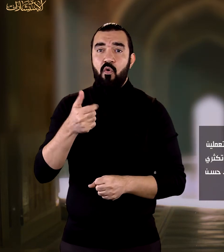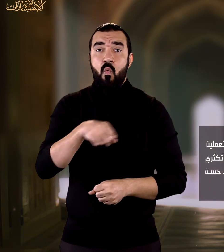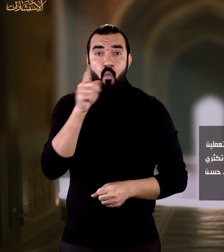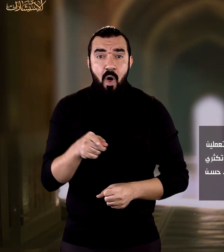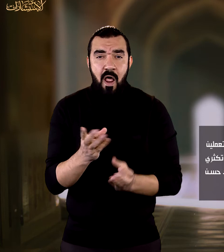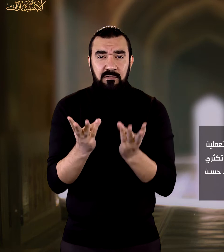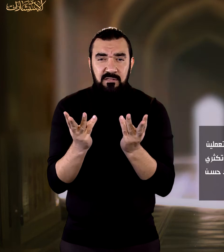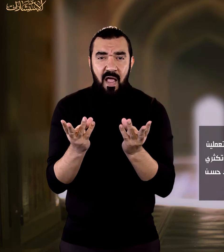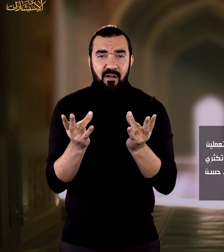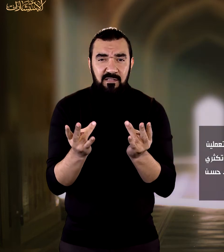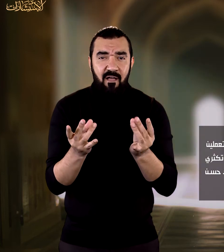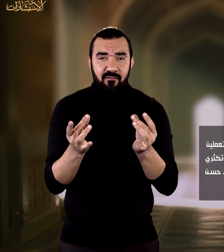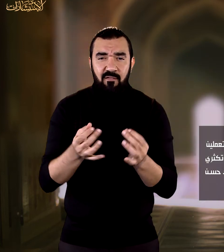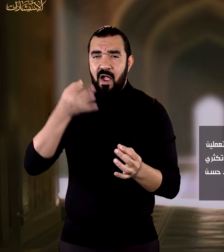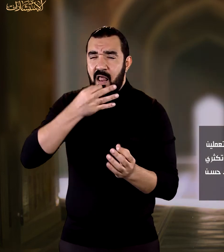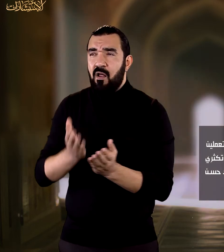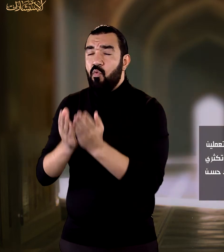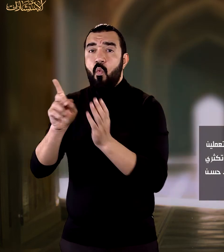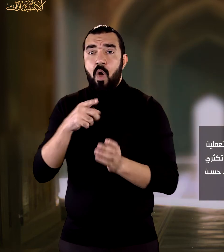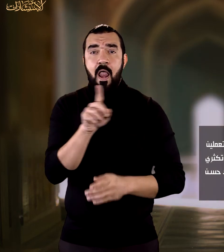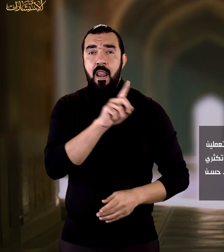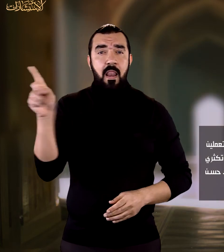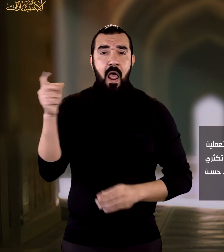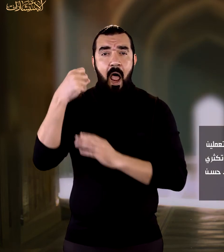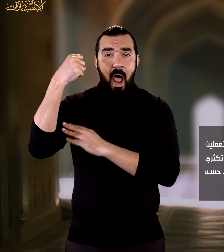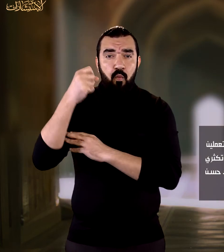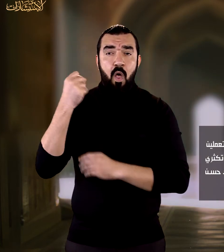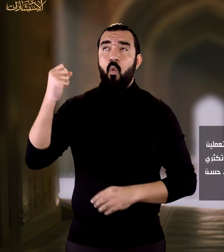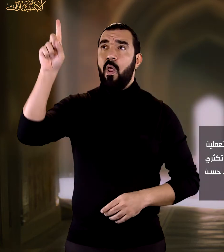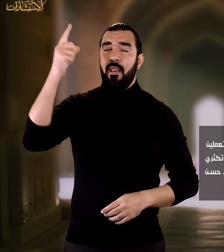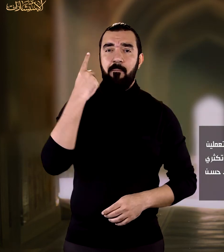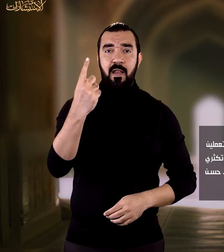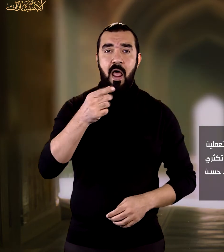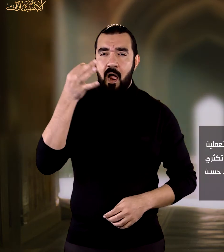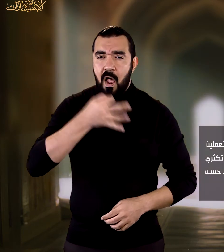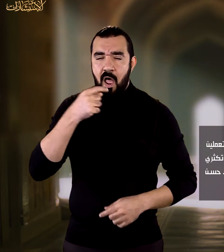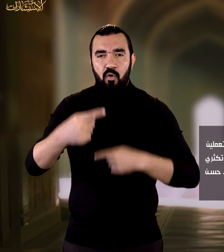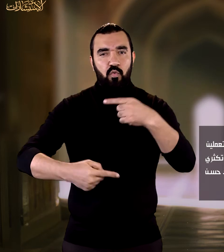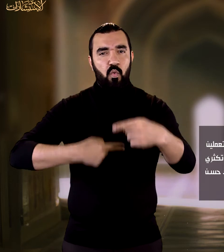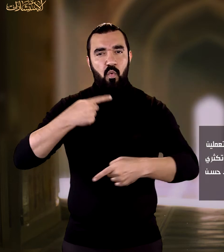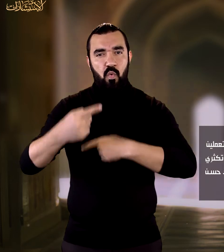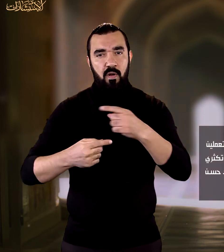وتكثري من الاستغفار وقولي لا حول ولا قوة إلا بالله